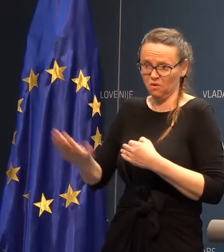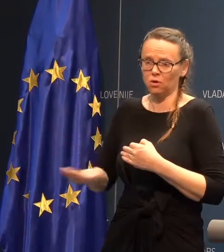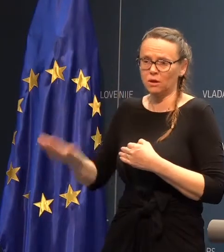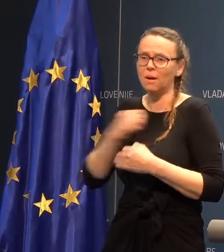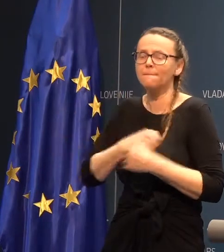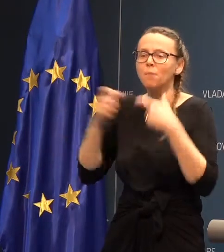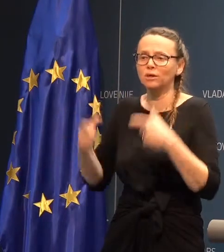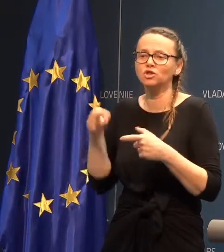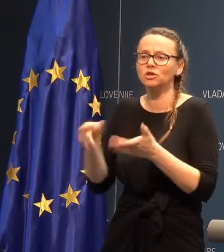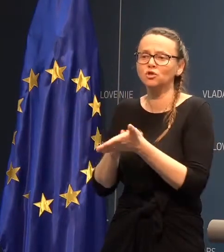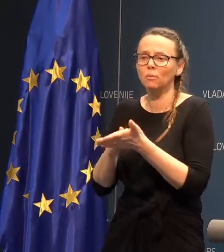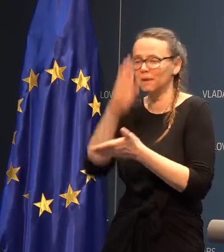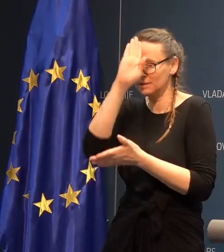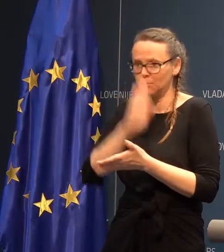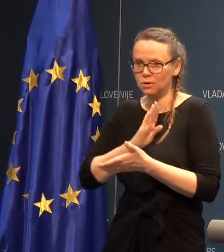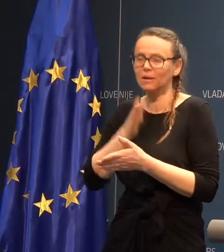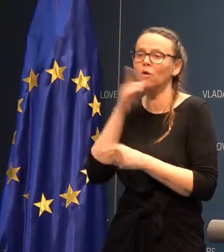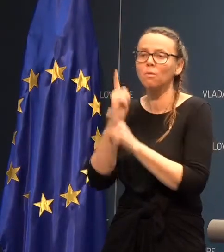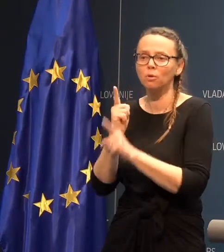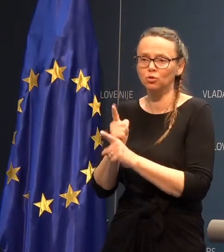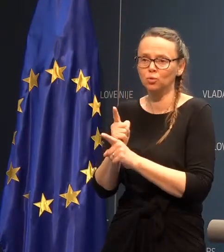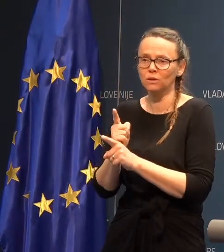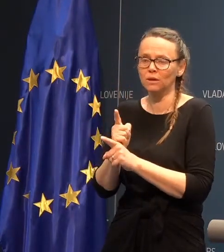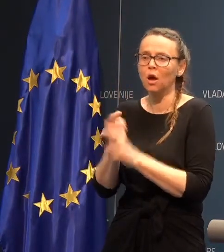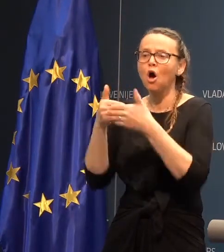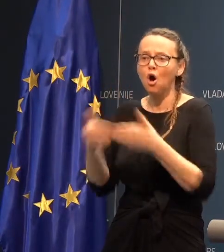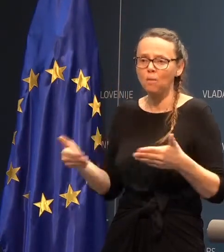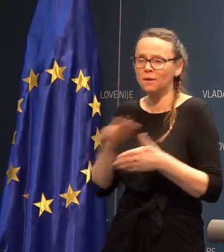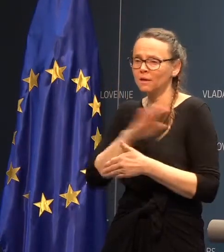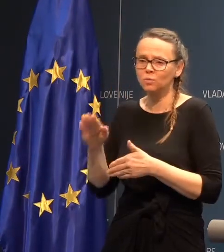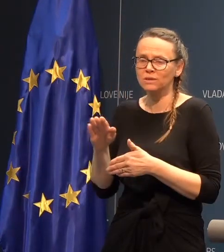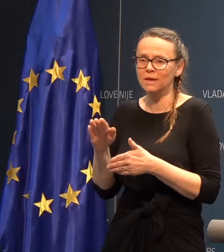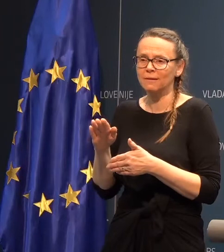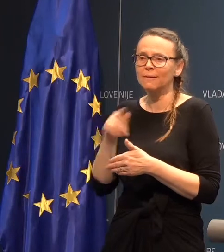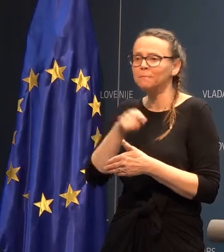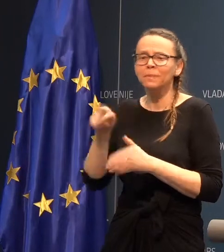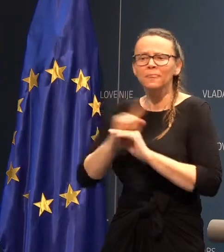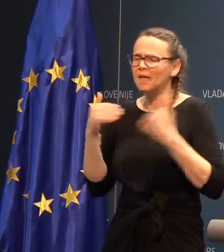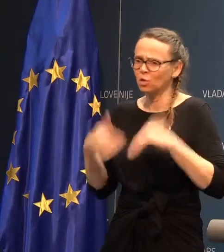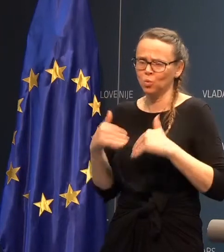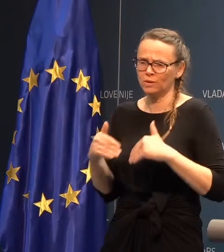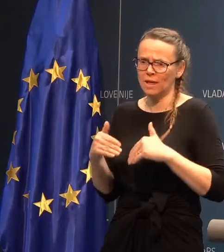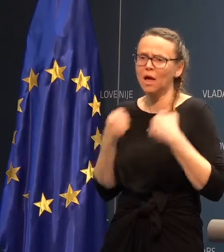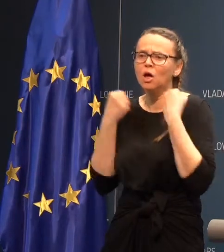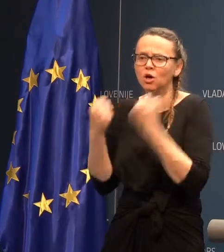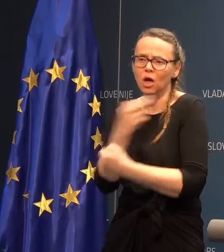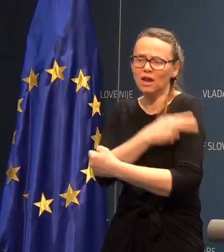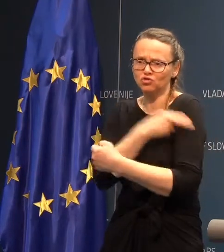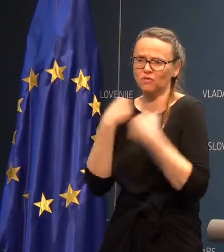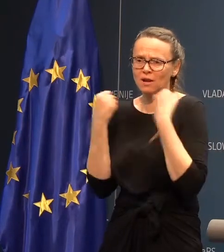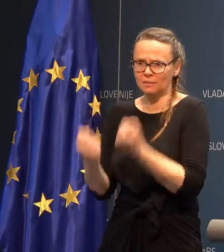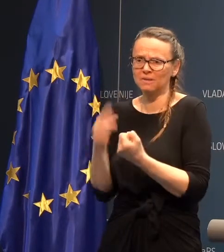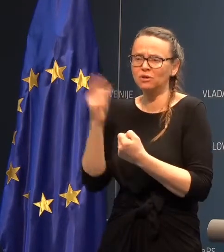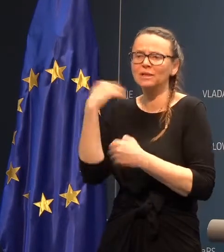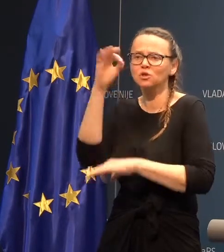pomeni, da z pomeljkom bomo tudi, mojako, pomijili vse tiste neenojne reševalne prevoze, ki so bi planirani,